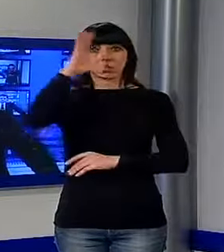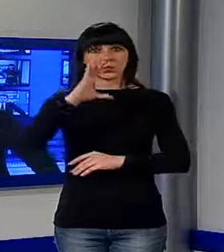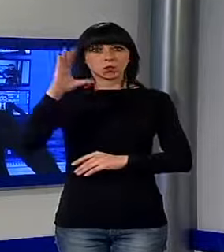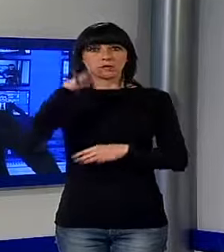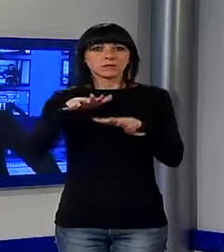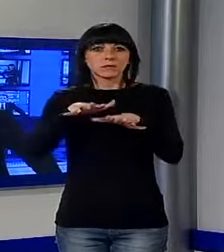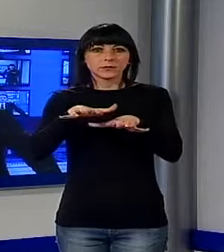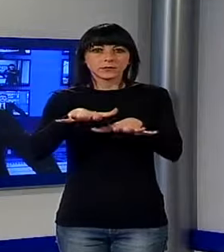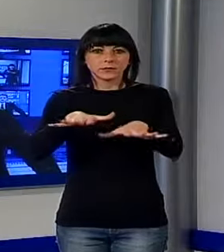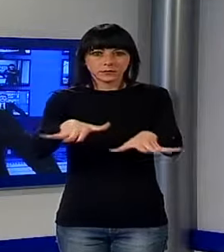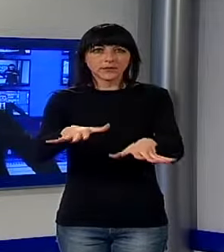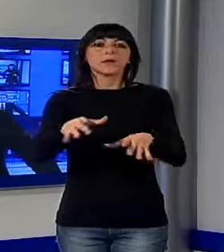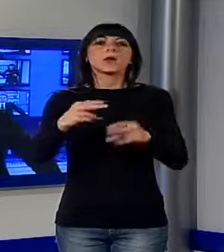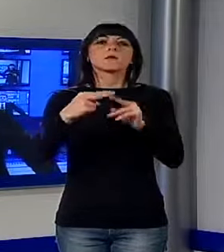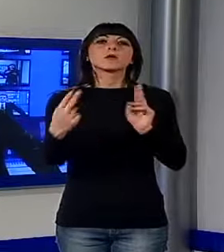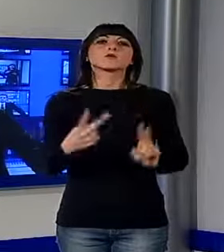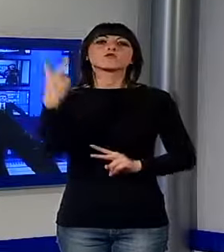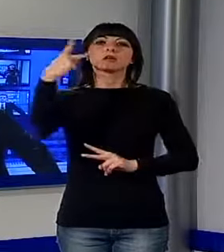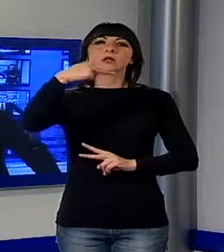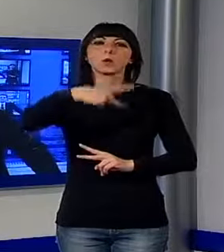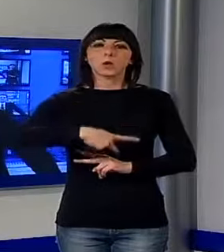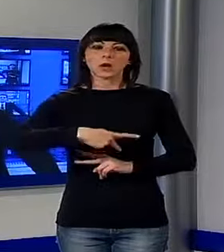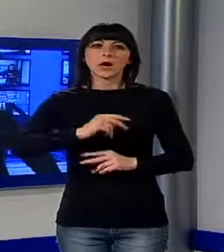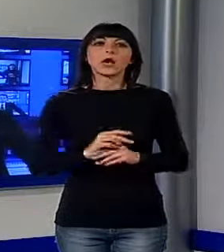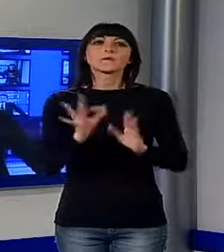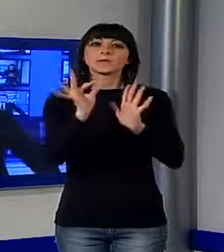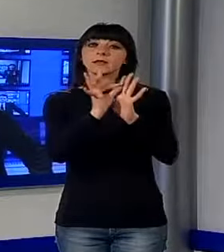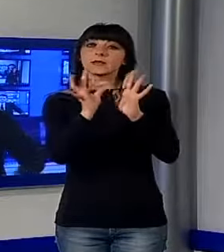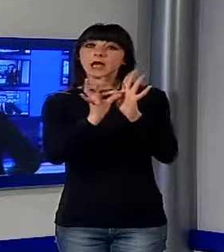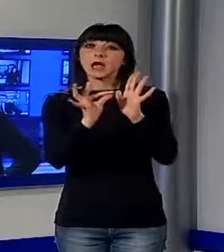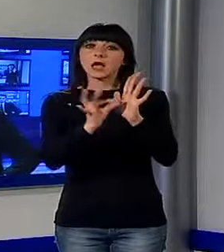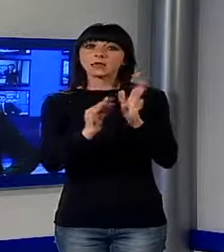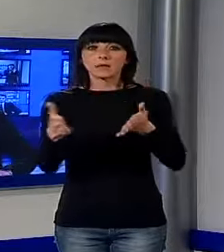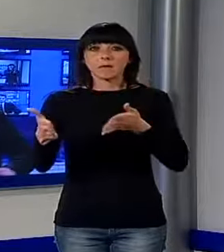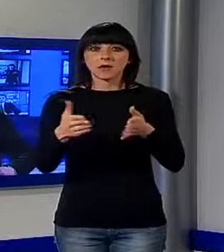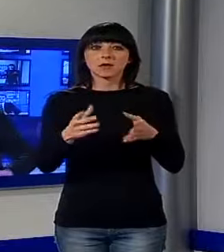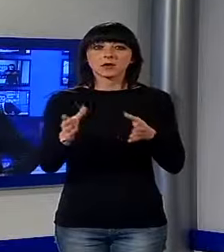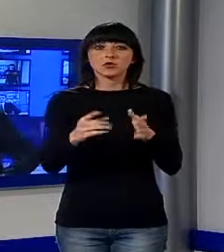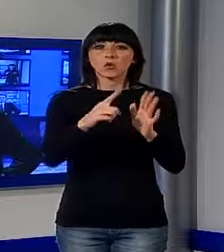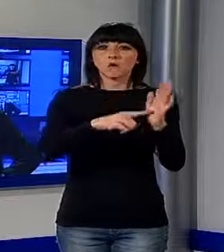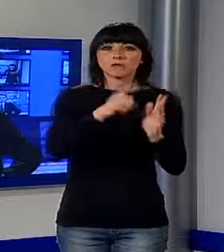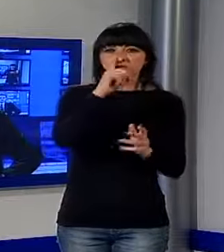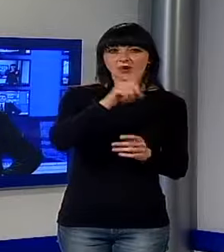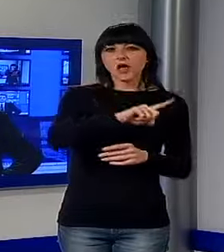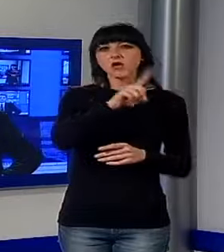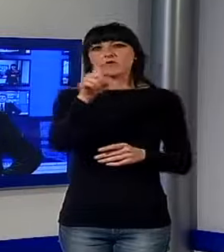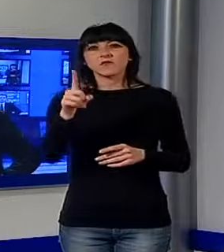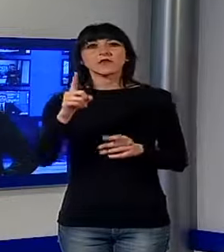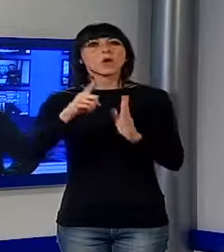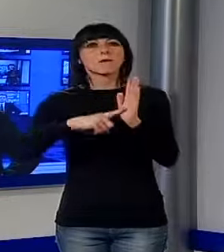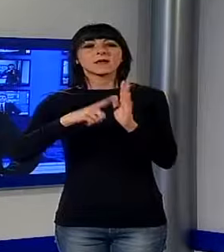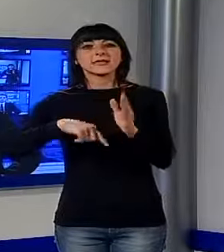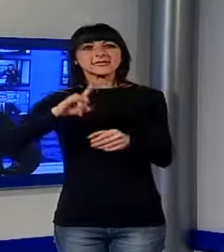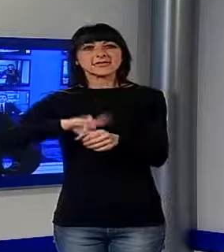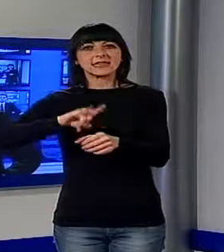divulgati dalla provincia di Lucca, dati che si riferiscono al periodo che va da gennaio a settembre.